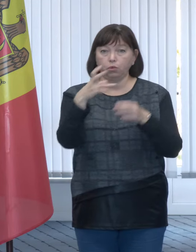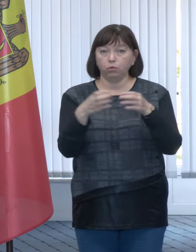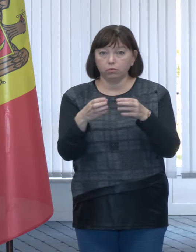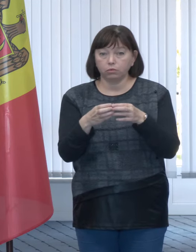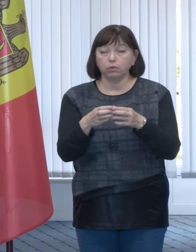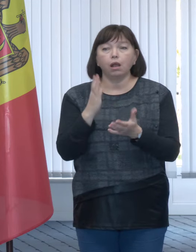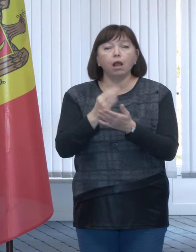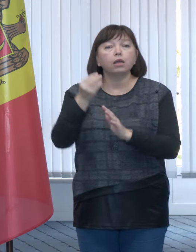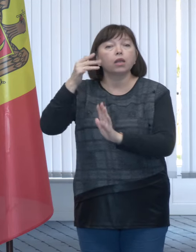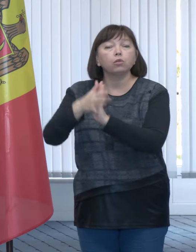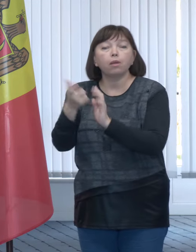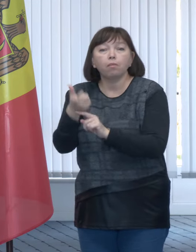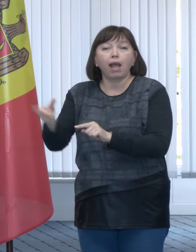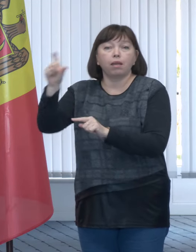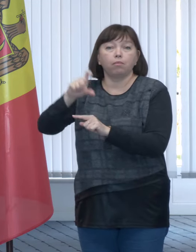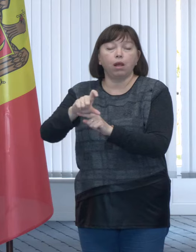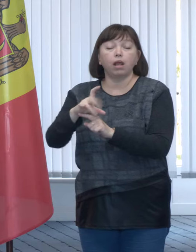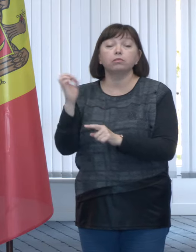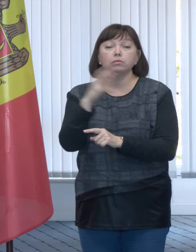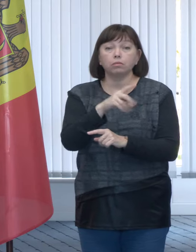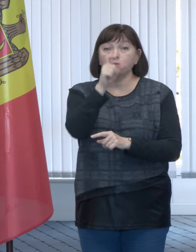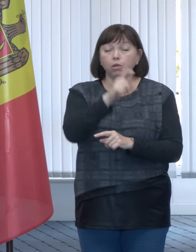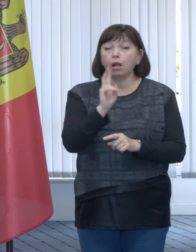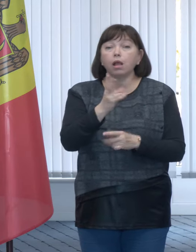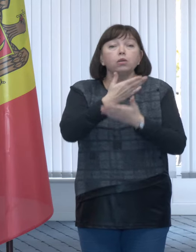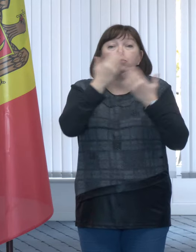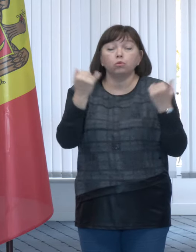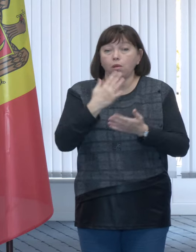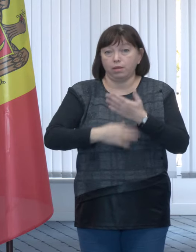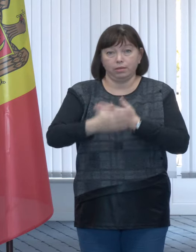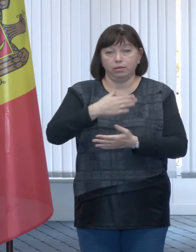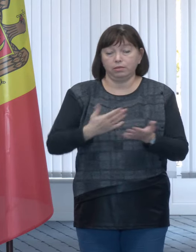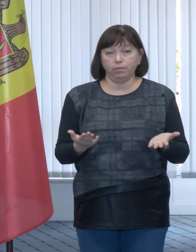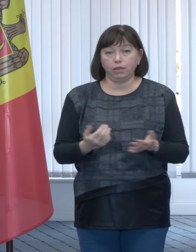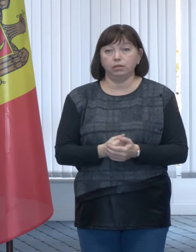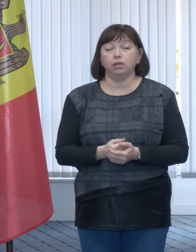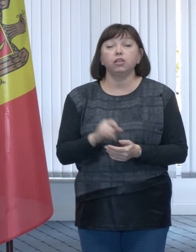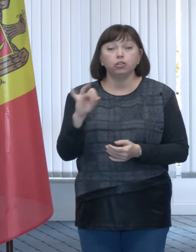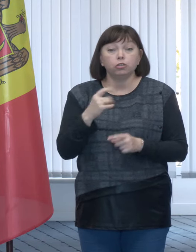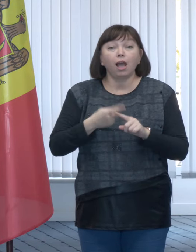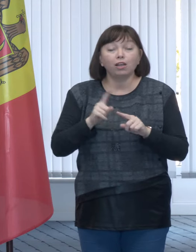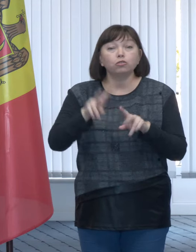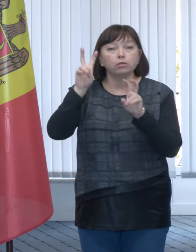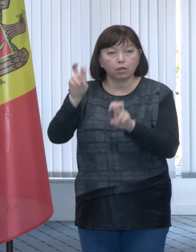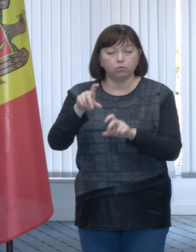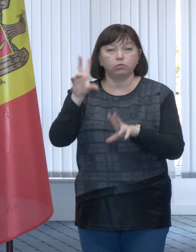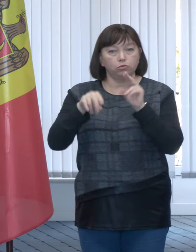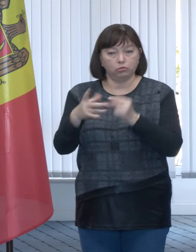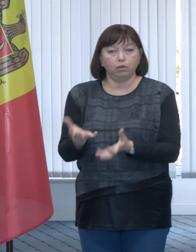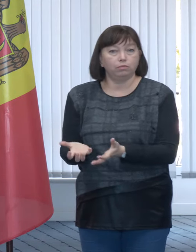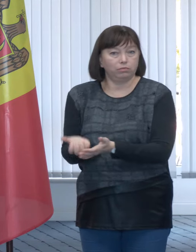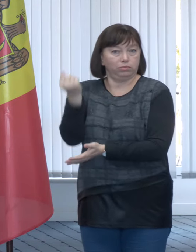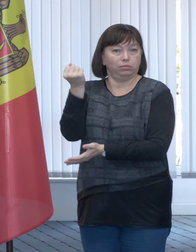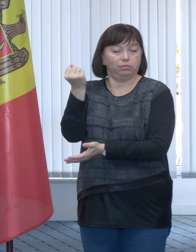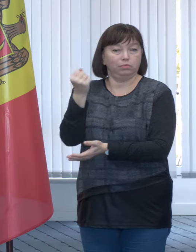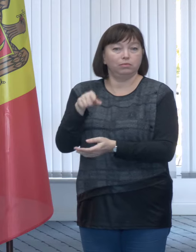are cheltuieli mai mari decât o persoană care nu are aceste dificultăți. Și acest statut favorizează persoana